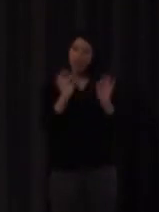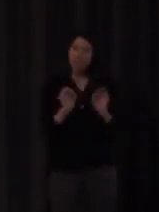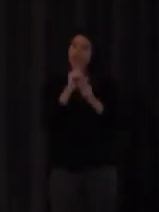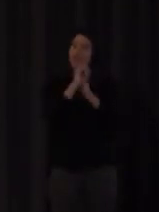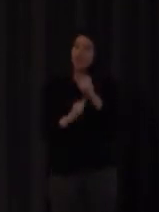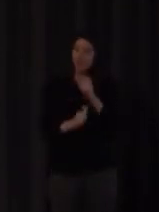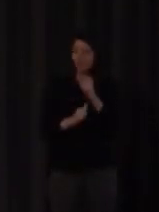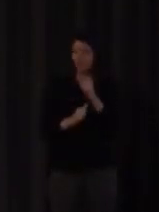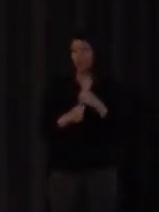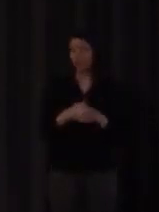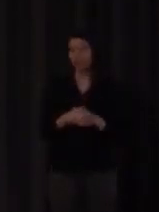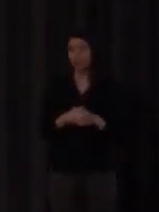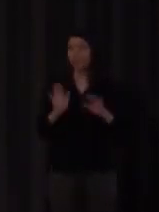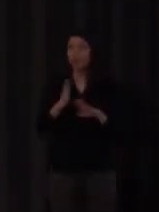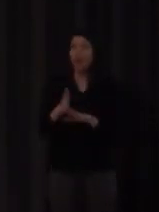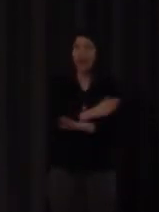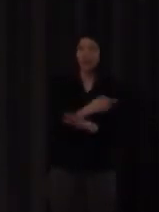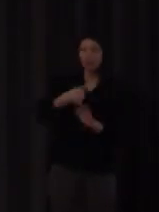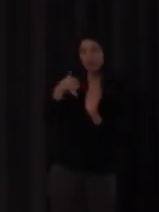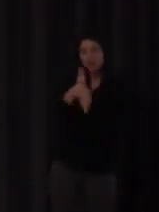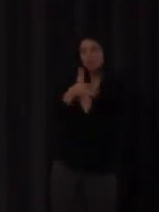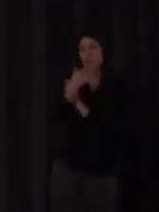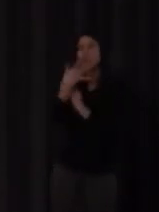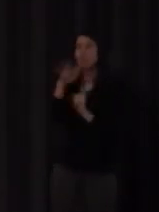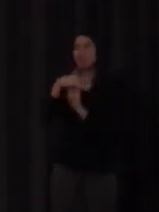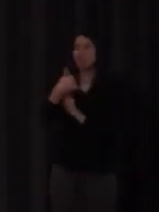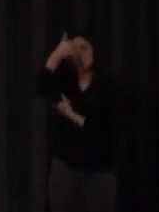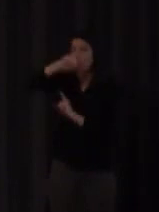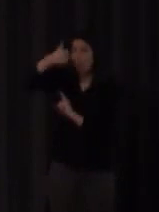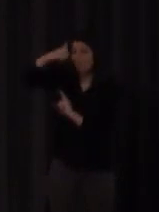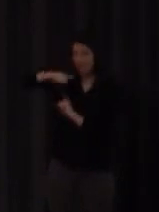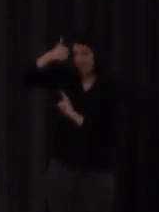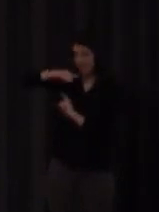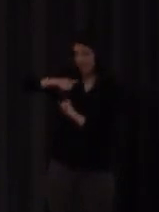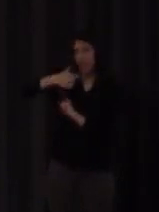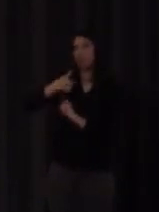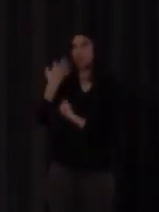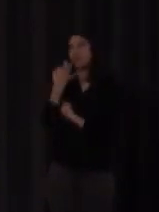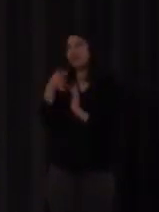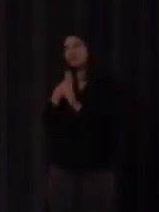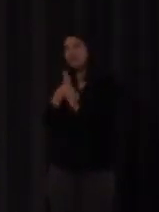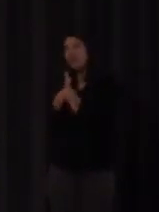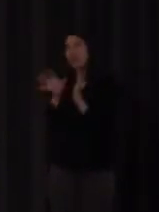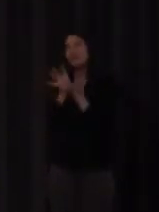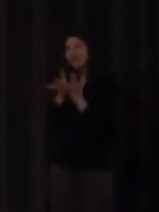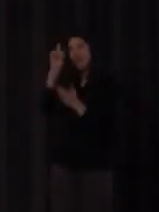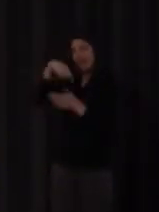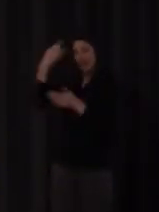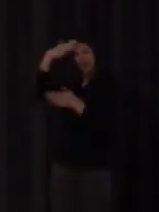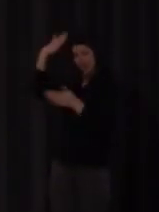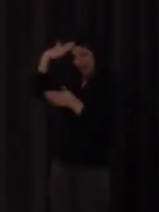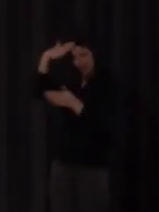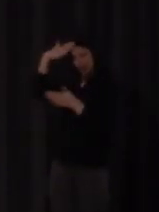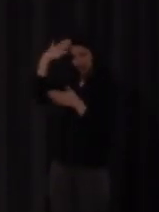si es en el caso de hombre por ejemplo lo asignado en un lugar próximo a la cabeza entonces tendré que decir